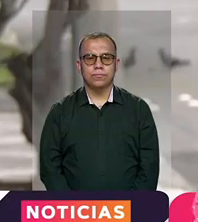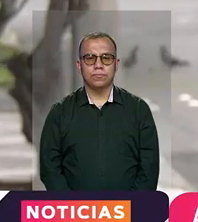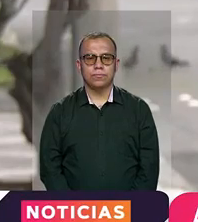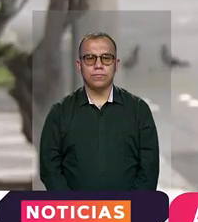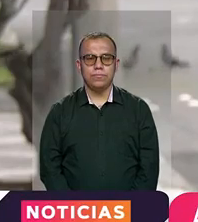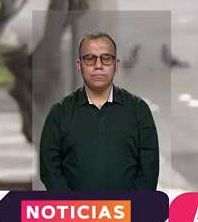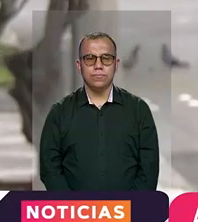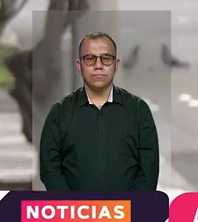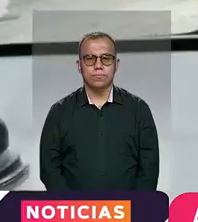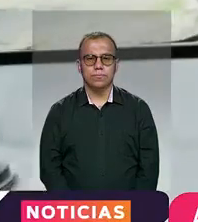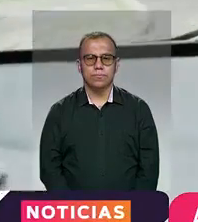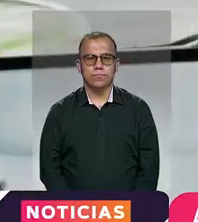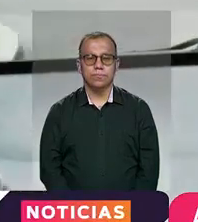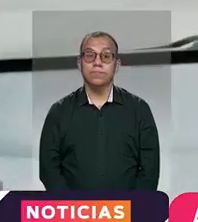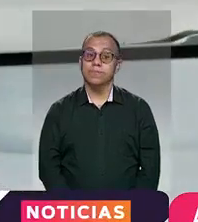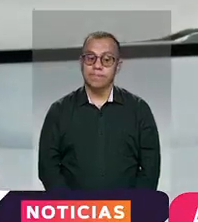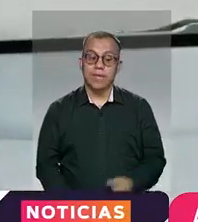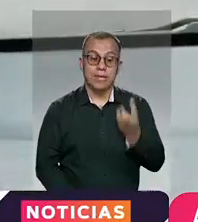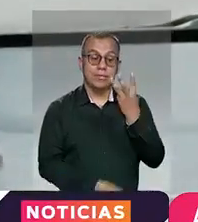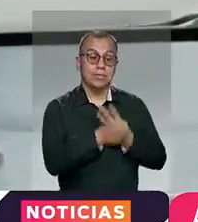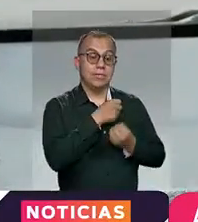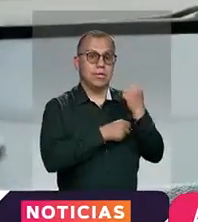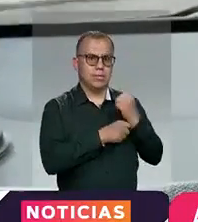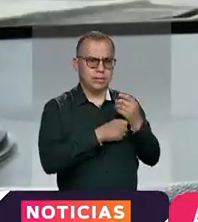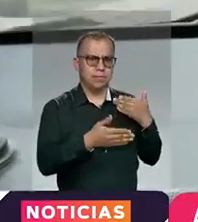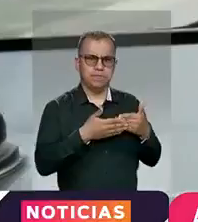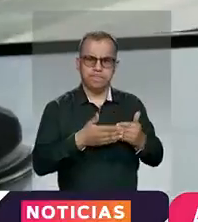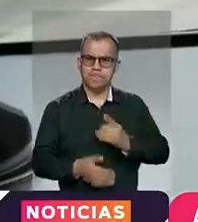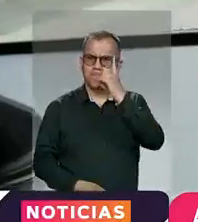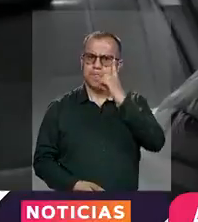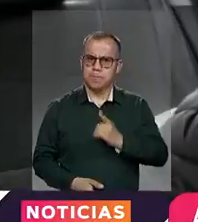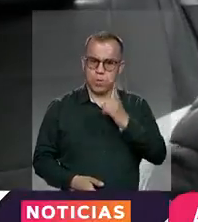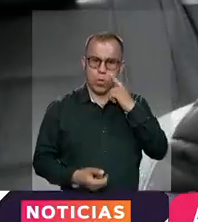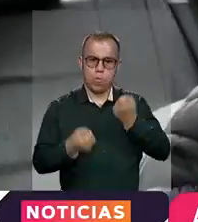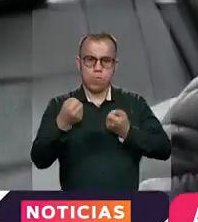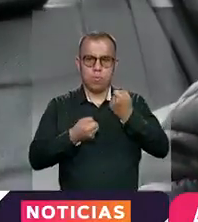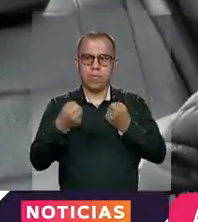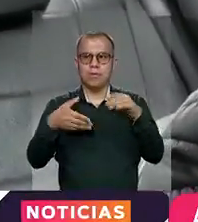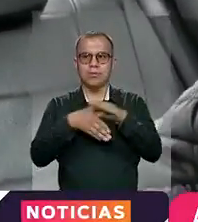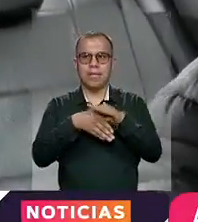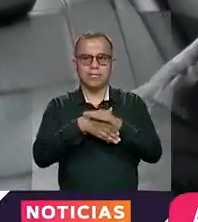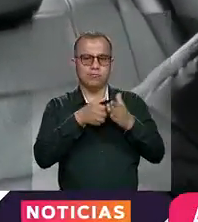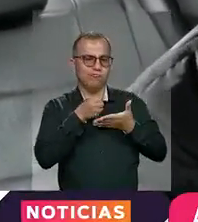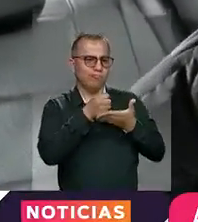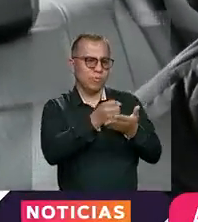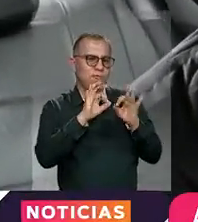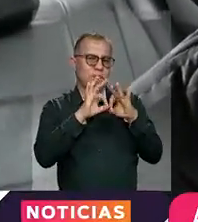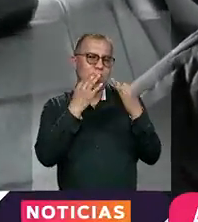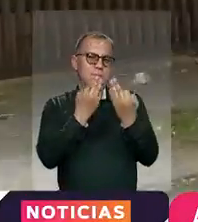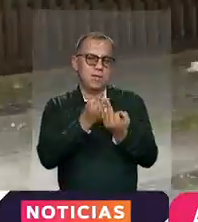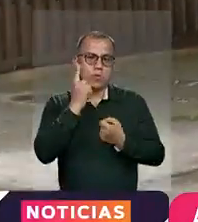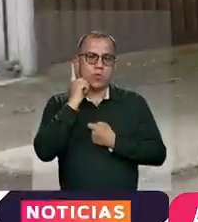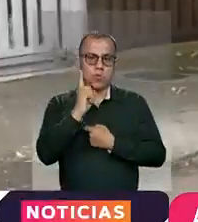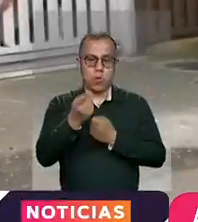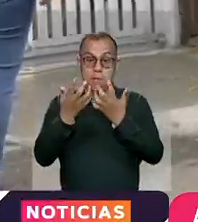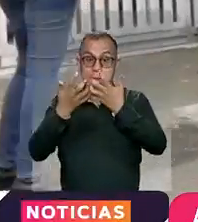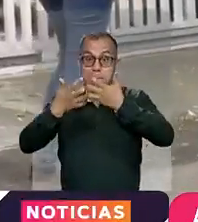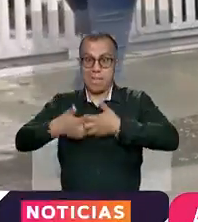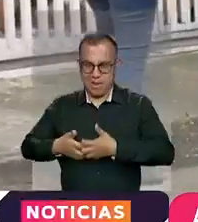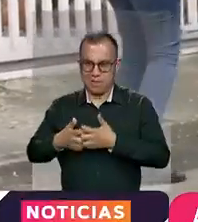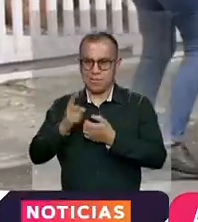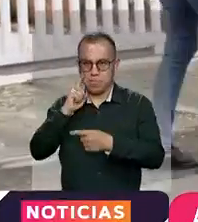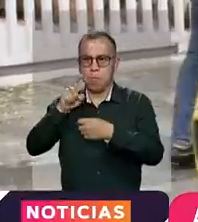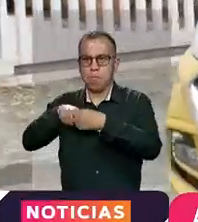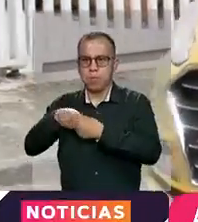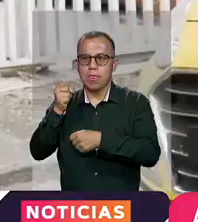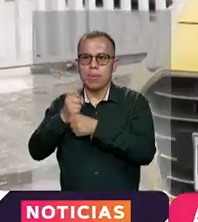gozar del derecho al trabajo. Hace tres años Sergio tomó la decisión de manejar taxi para ayudar a su familia luego de que la empresa para la